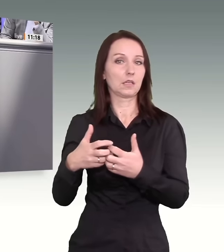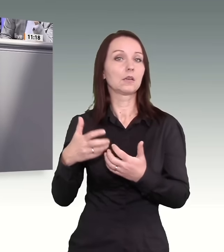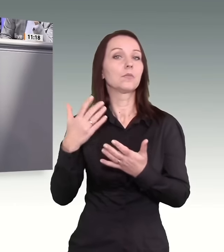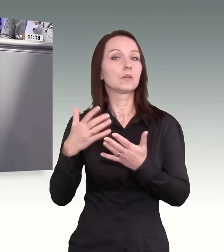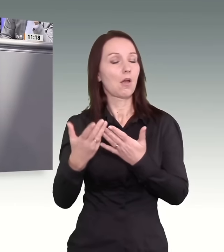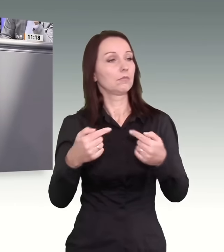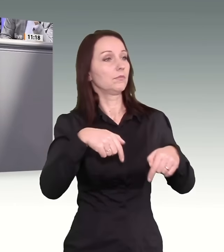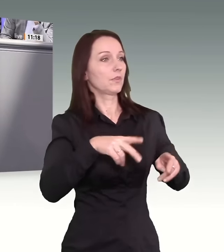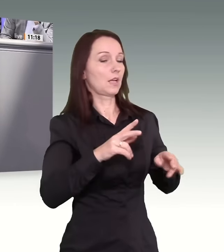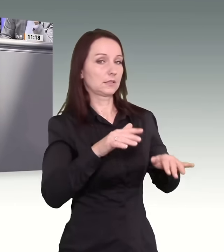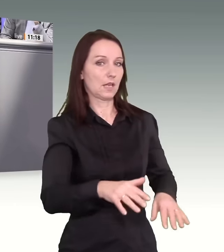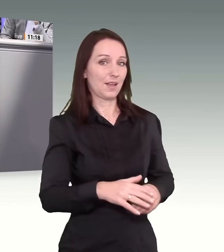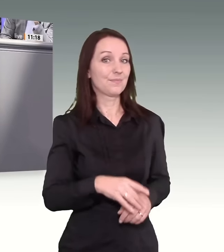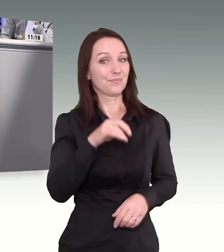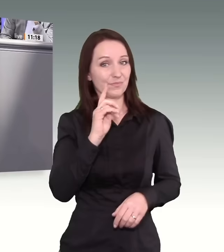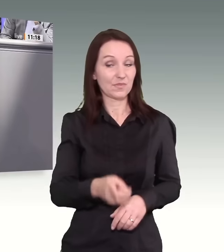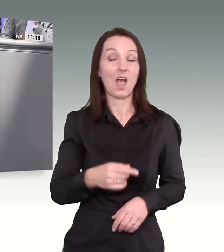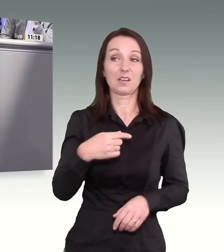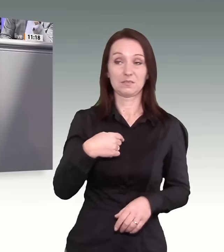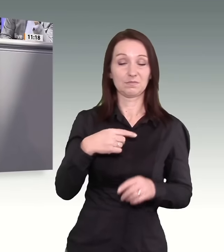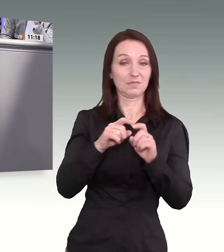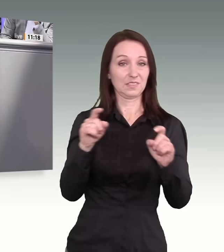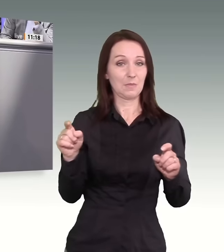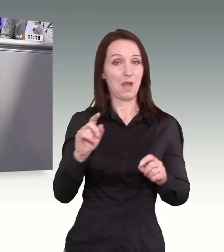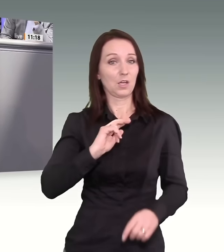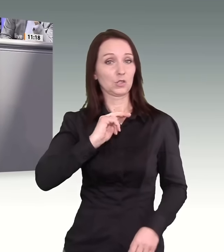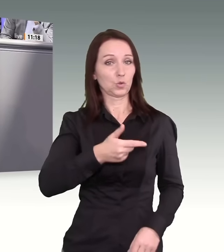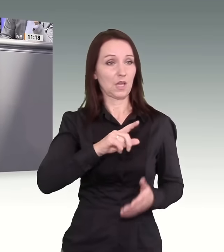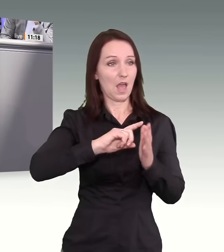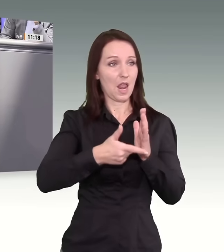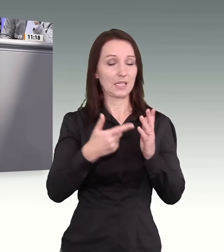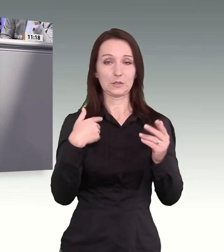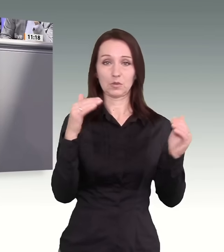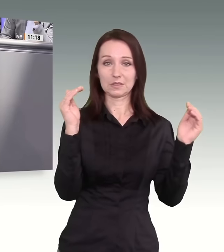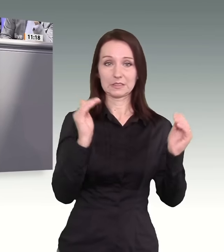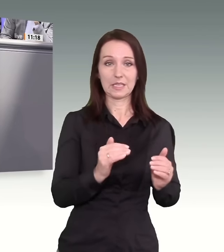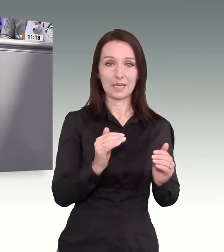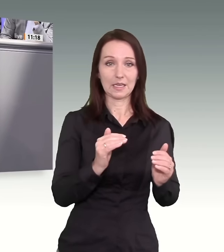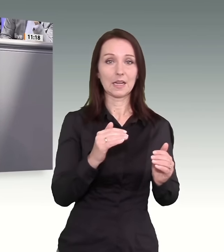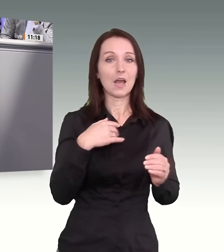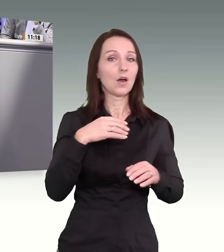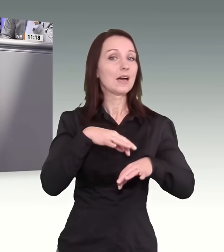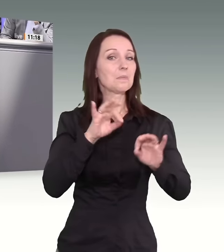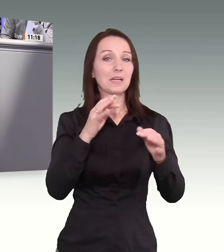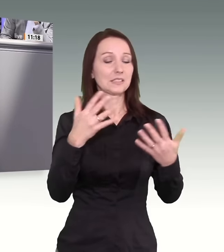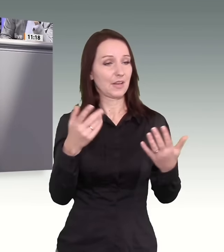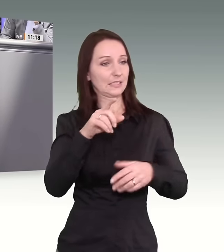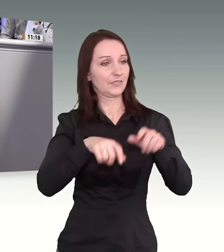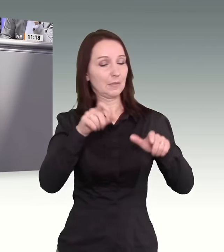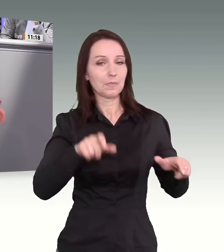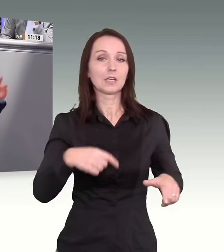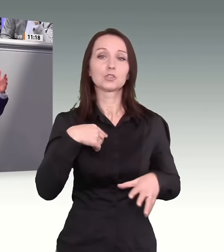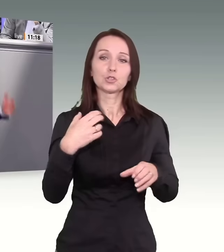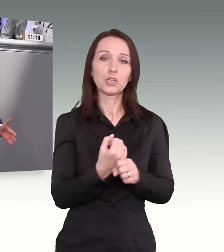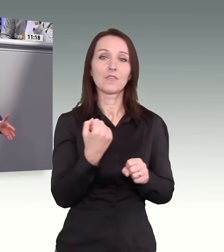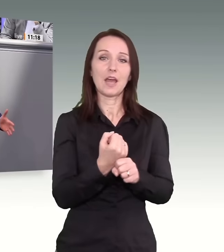über die Absenkung von Sozialleistungen sprechen, dann ist die beste Möglichkeit, das zu erreichen, dass wir die Menschen in Arbeit bringen,